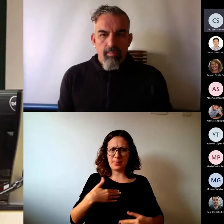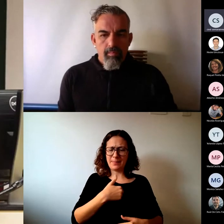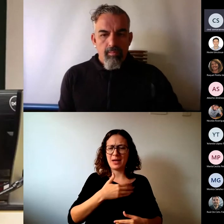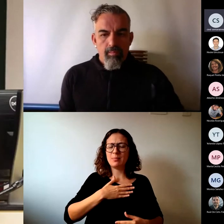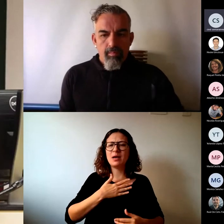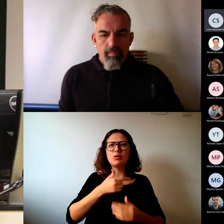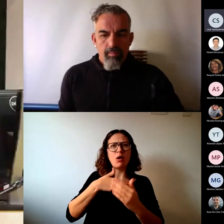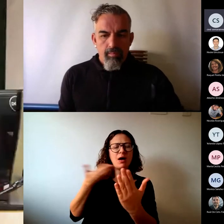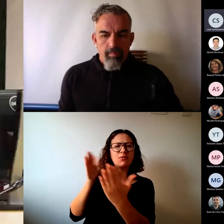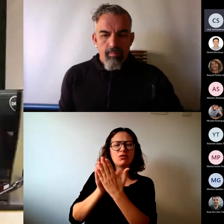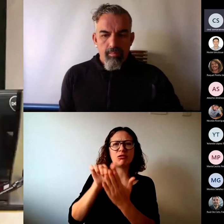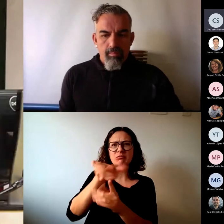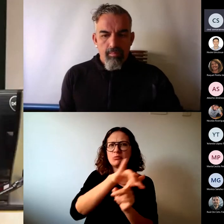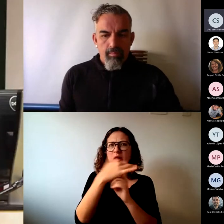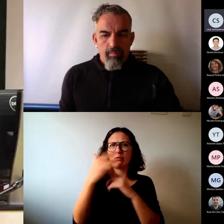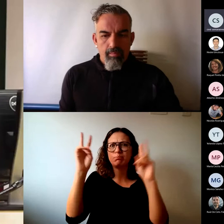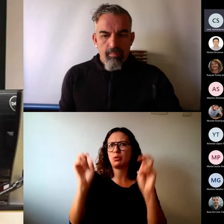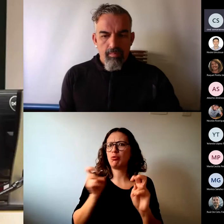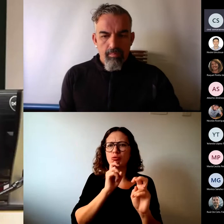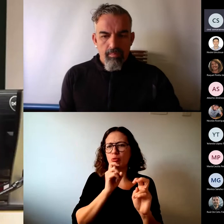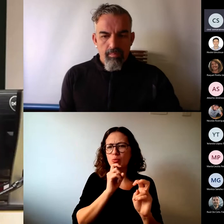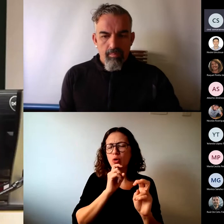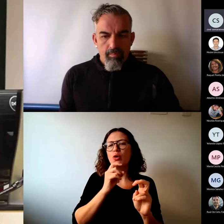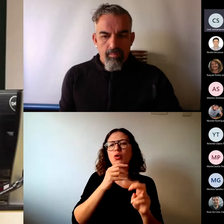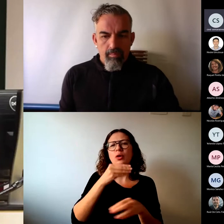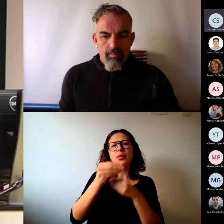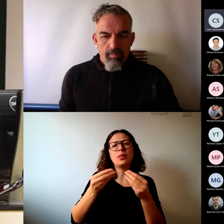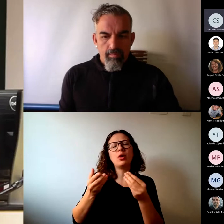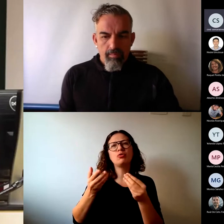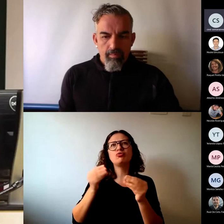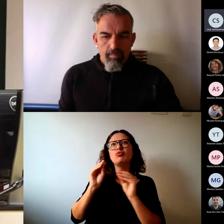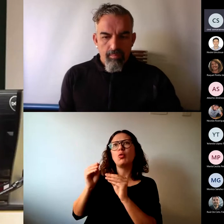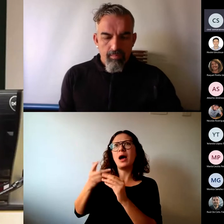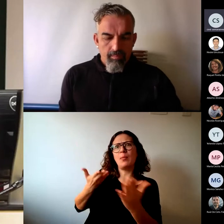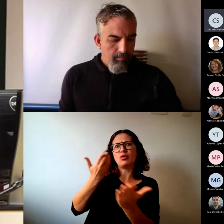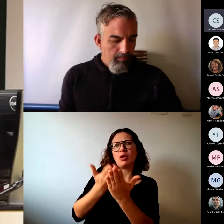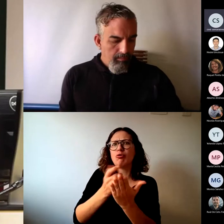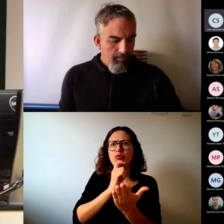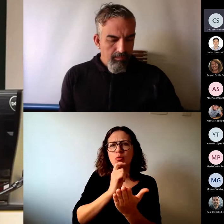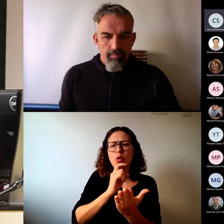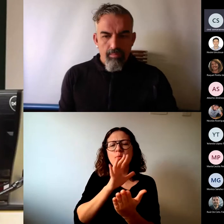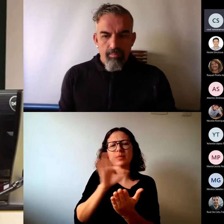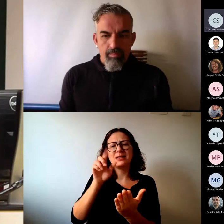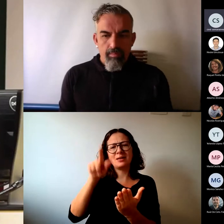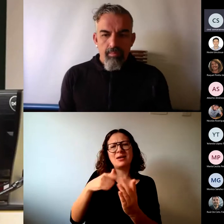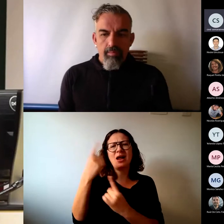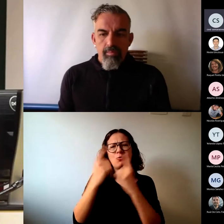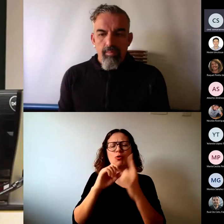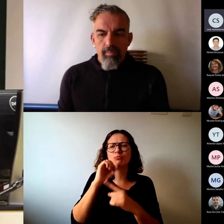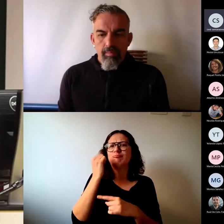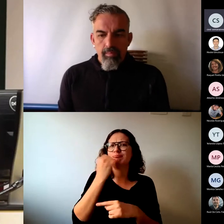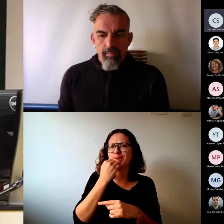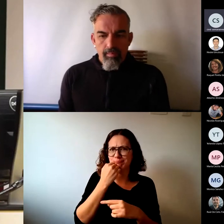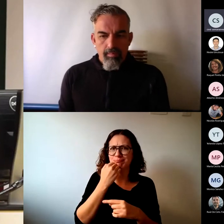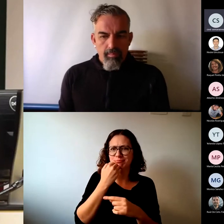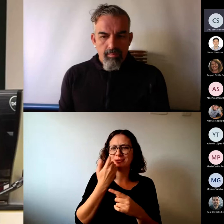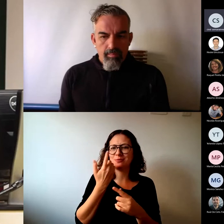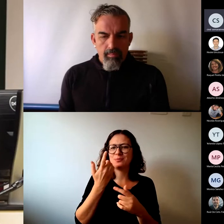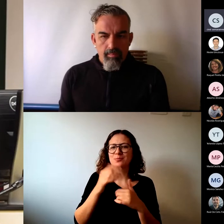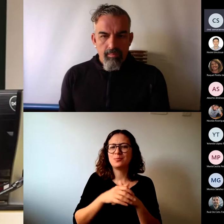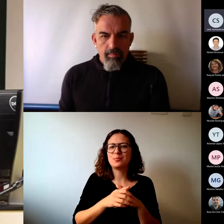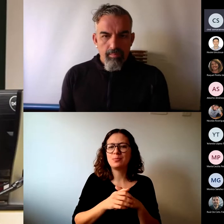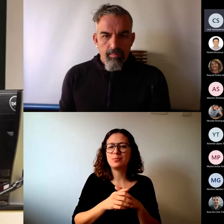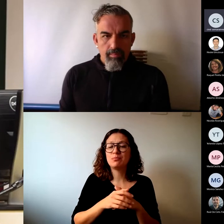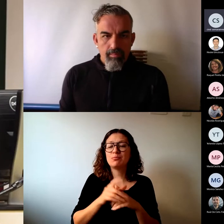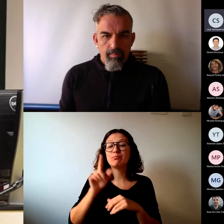sugiriendo algunas propuestas que podrían venir bien a sus compañeros y compañeras coordinadores. Y por su parte,